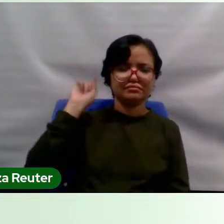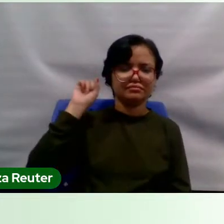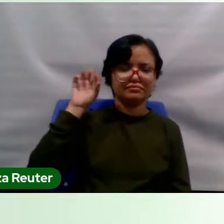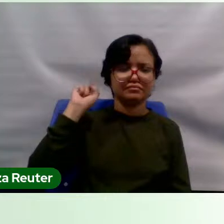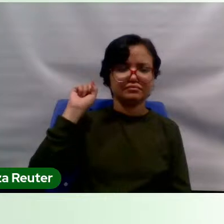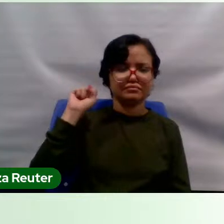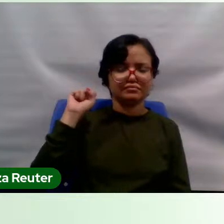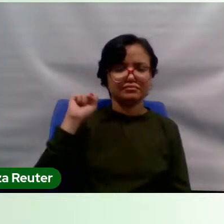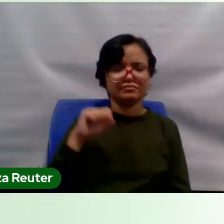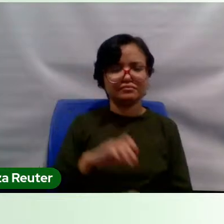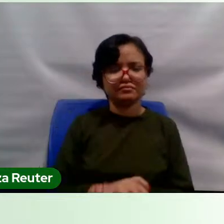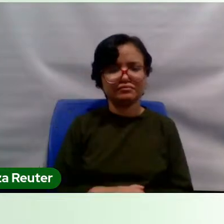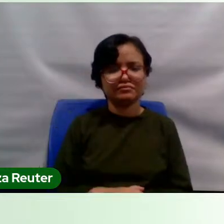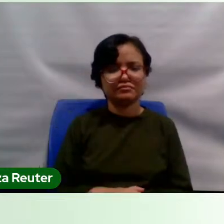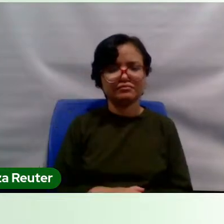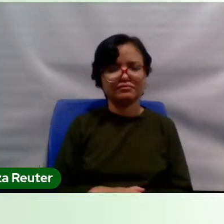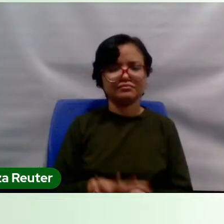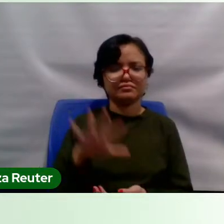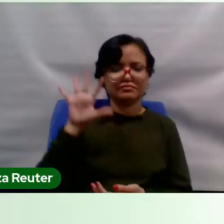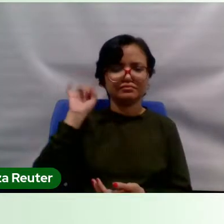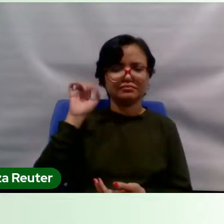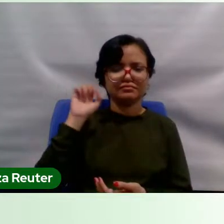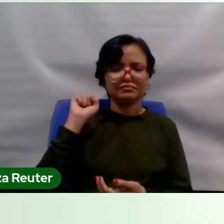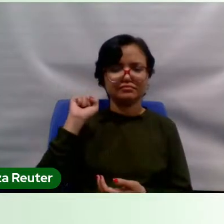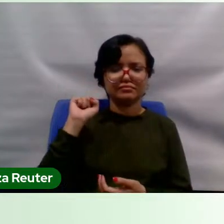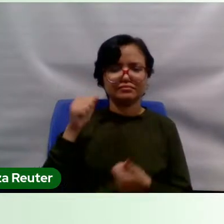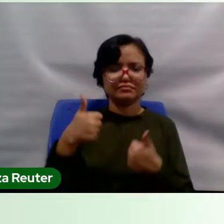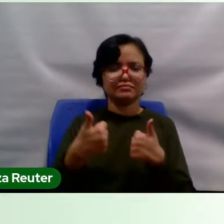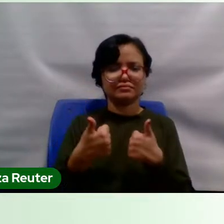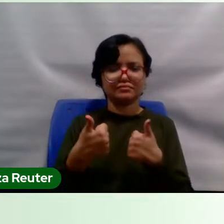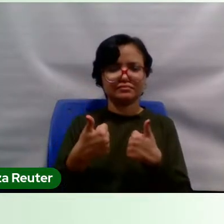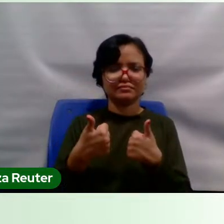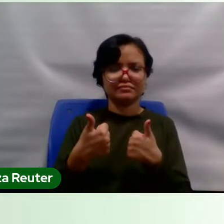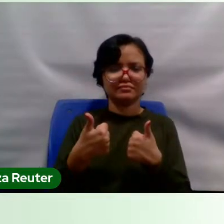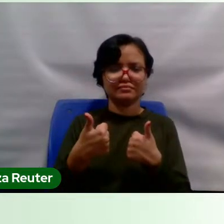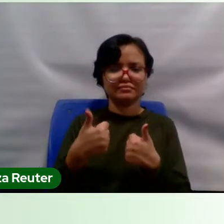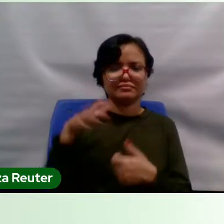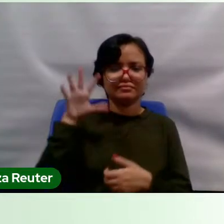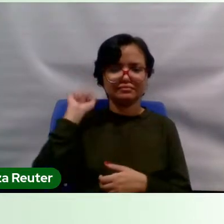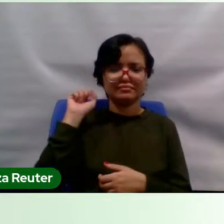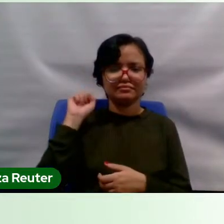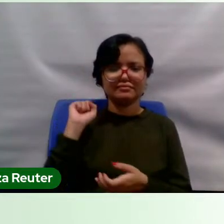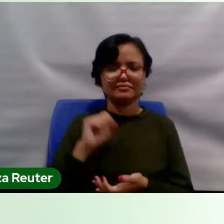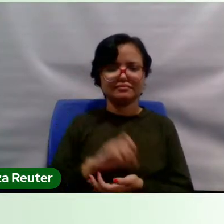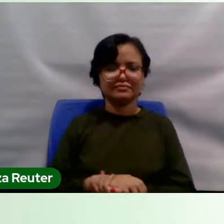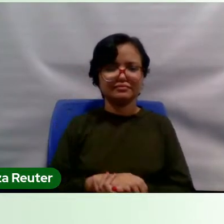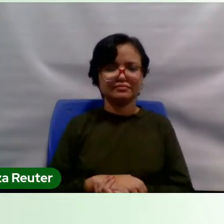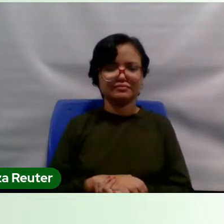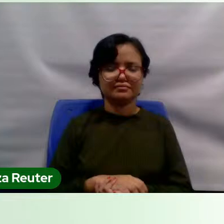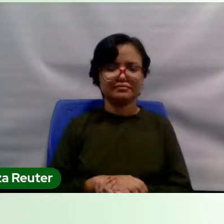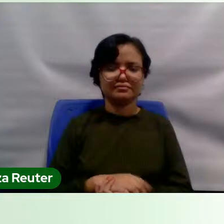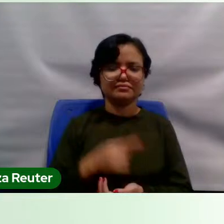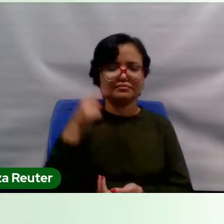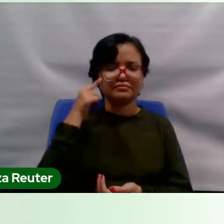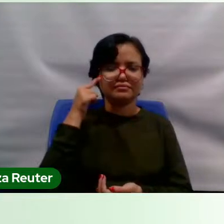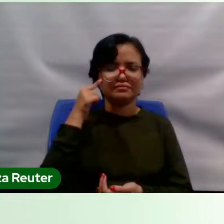Estão me escutando? Façam assim. Estão me escutando. Olha,